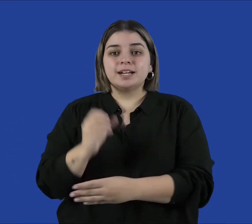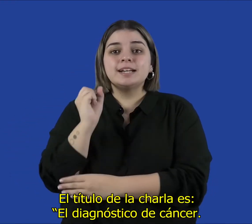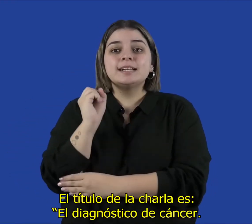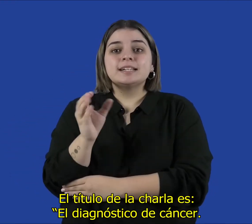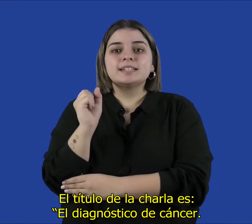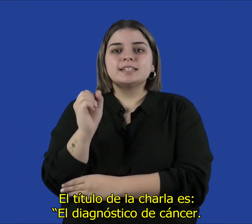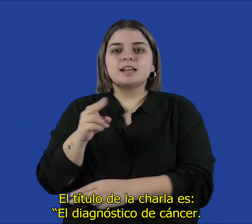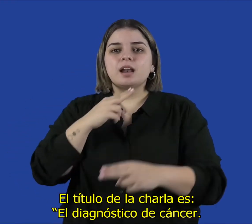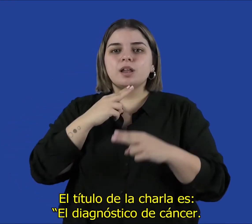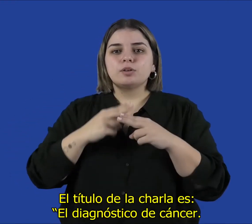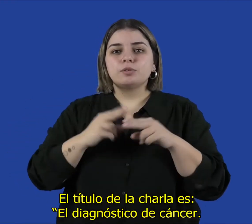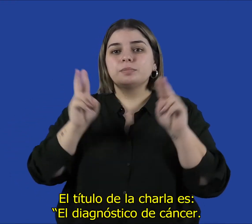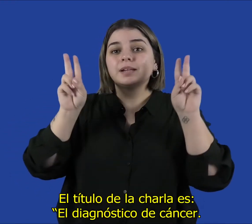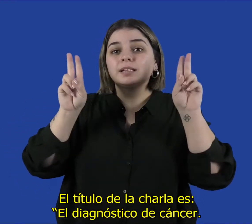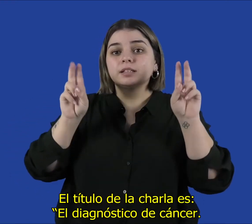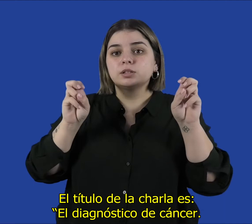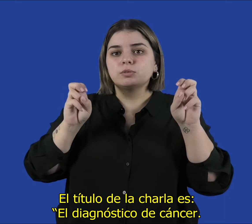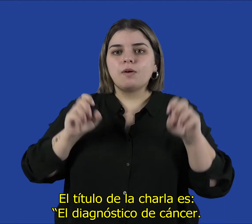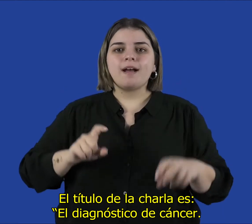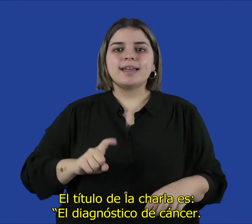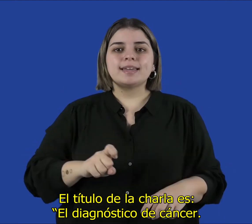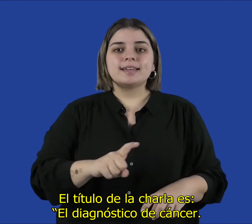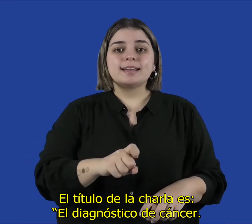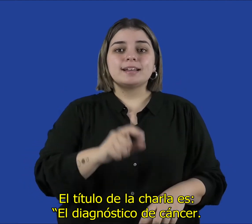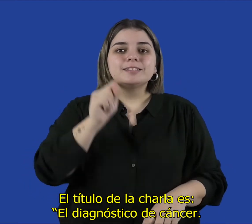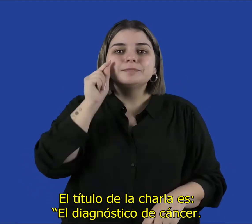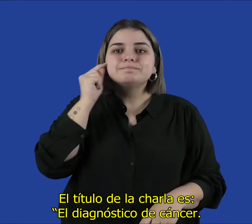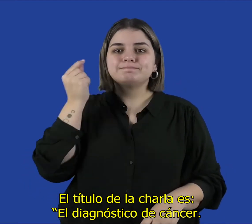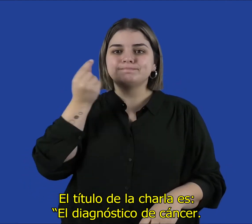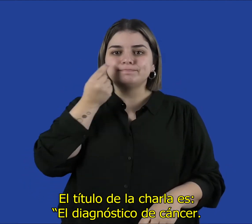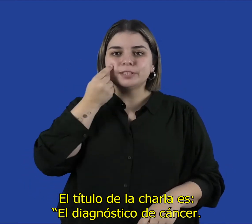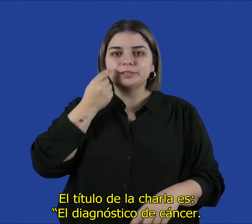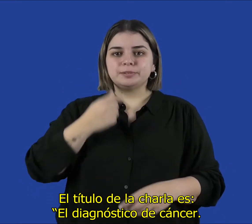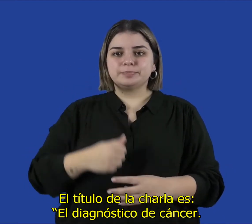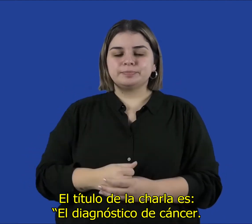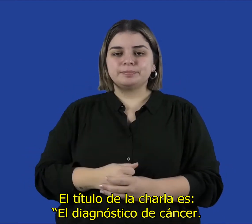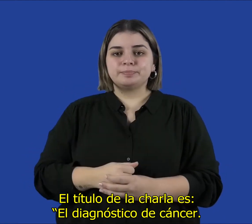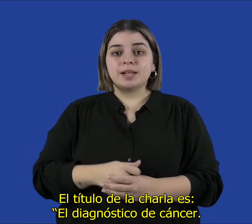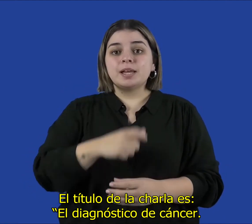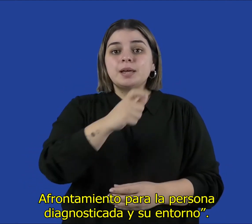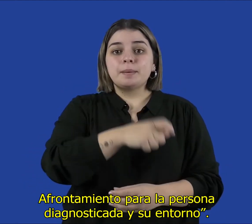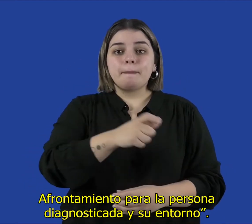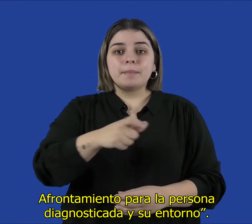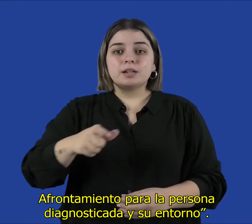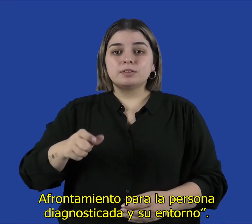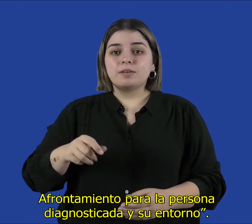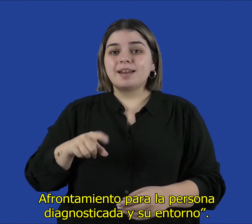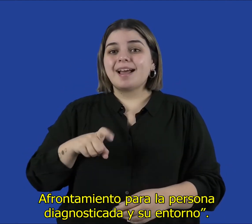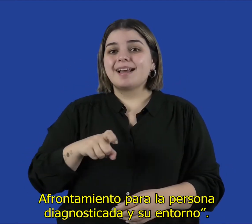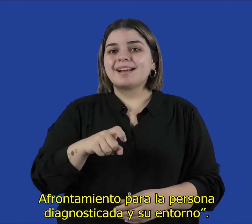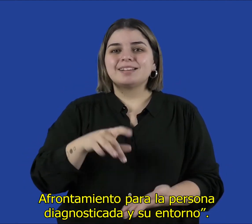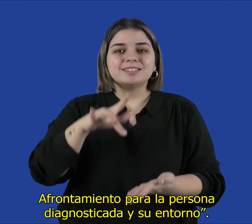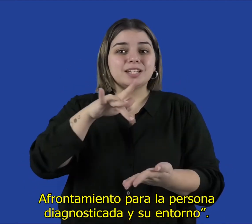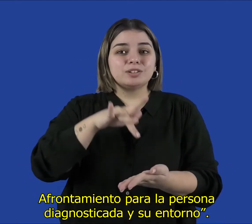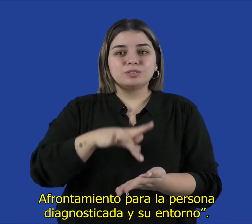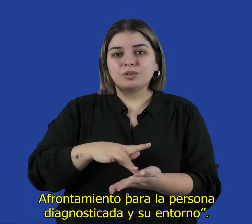El título de la charla es El diagnóstico de cáncer, afrontamiento para la persona